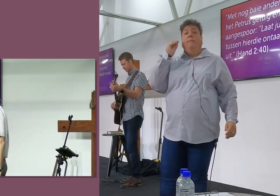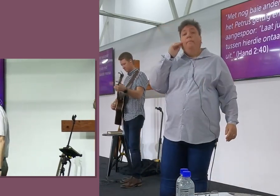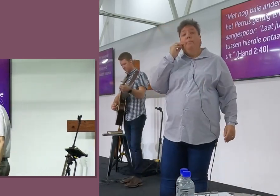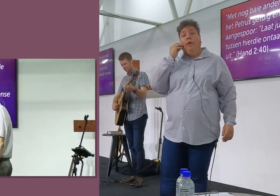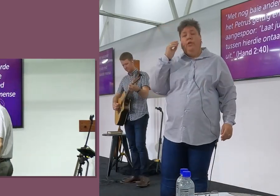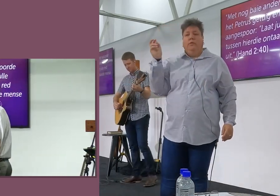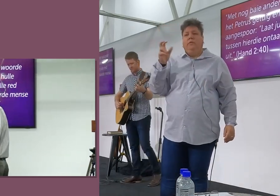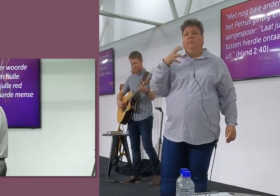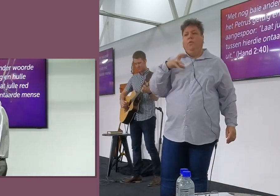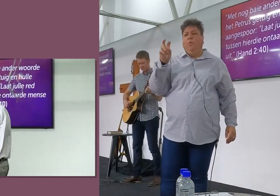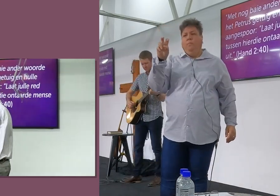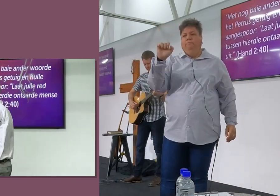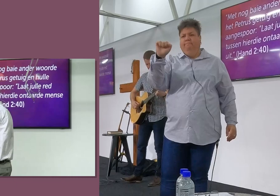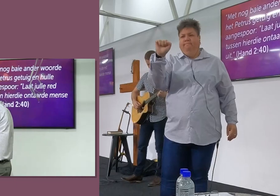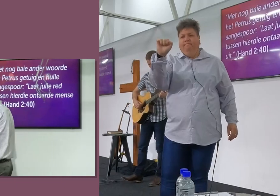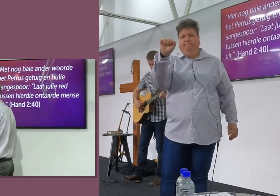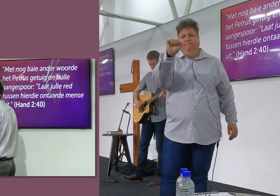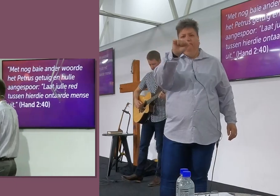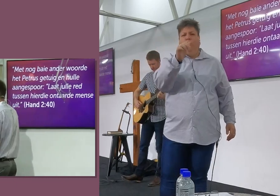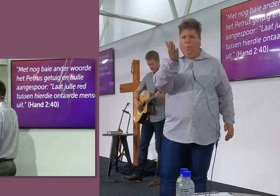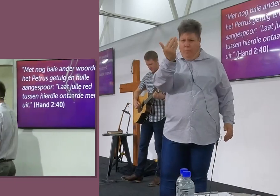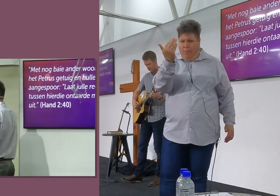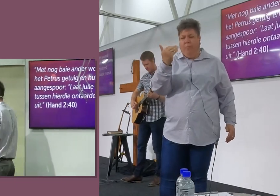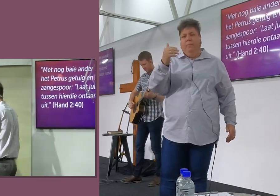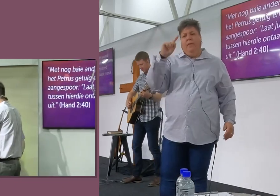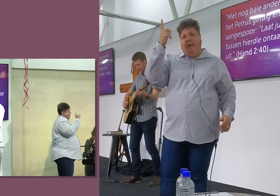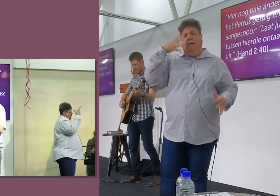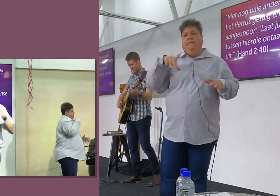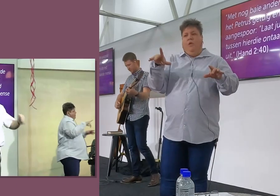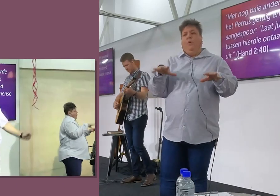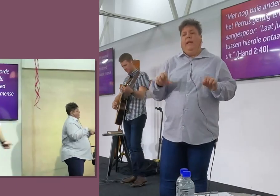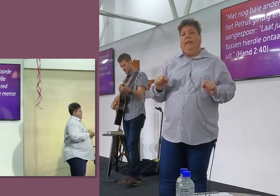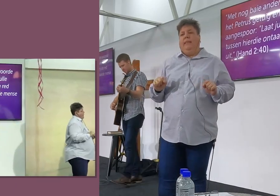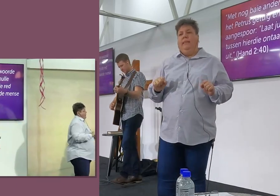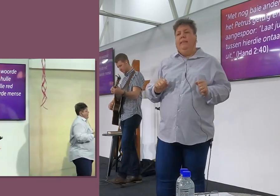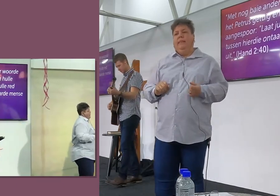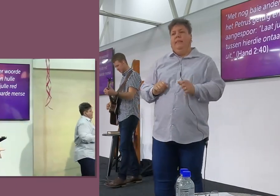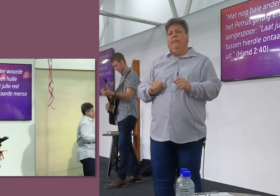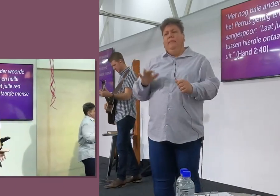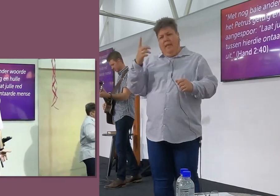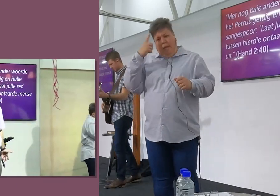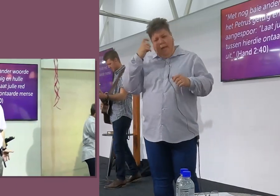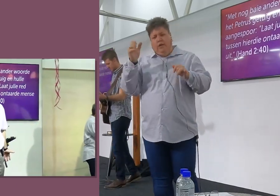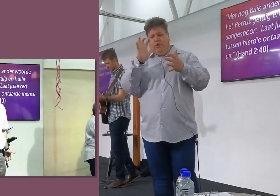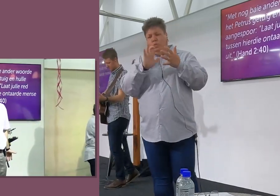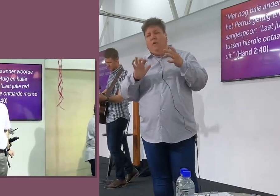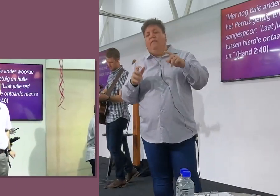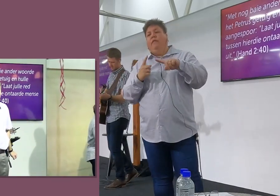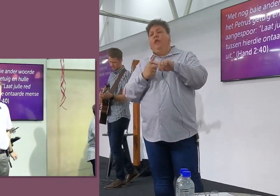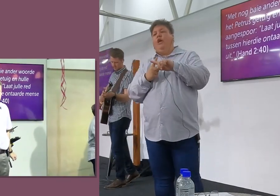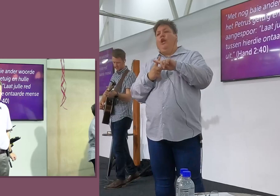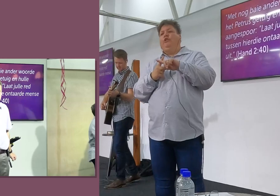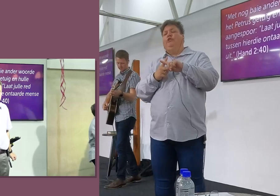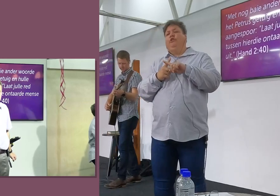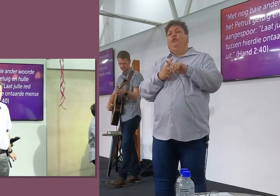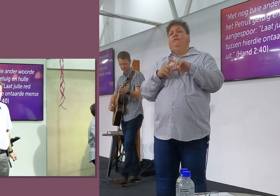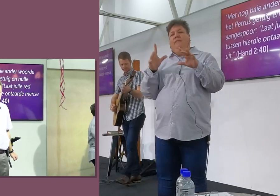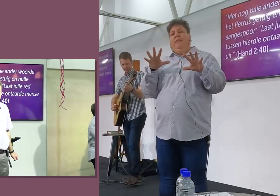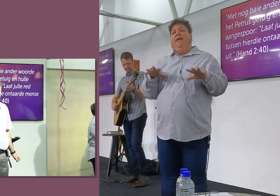dringend by jou kom pleit om te sê, laat jylle red. Laat jylle red. Jy het die story gehoor van die kruis vir oogend wat jy red.